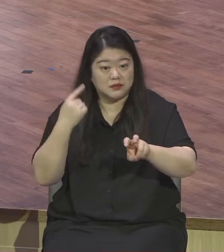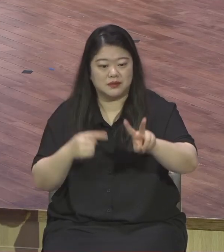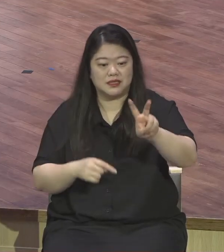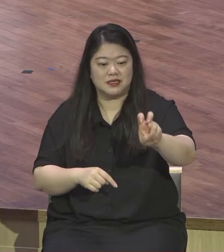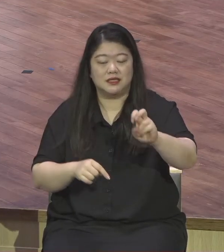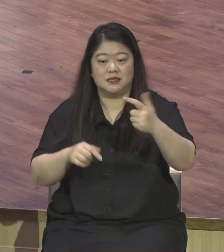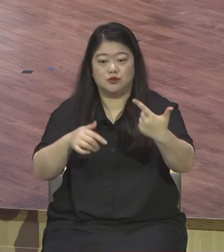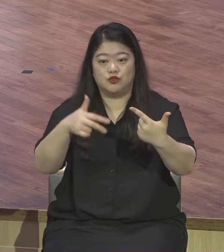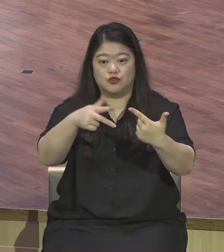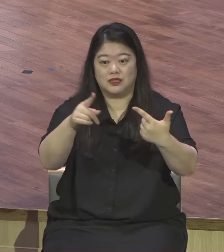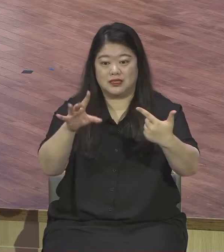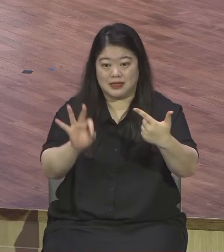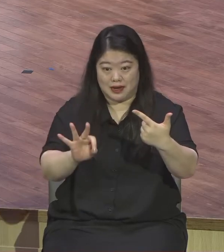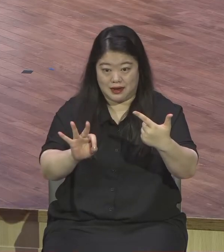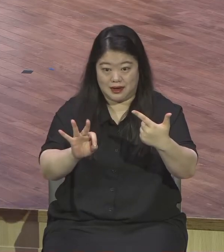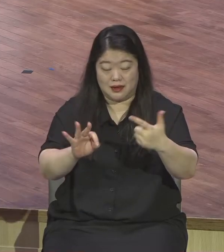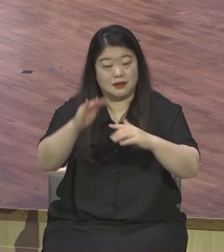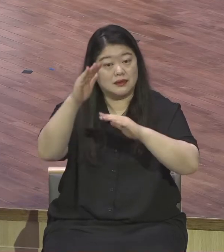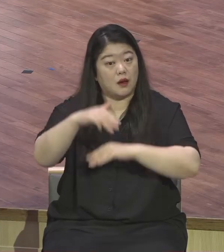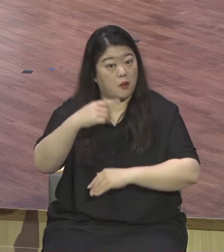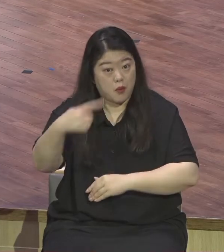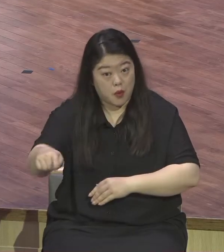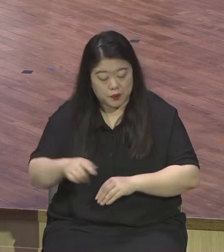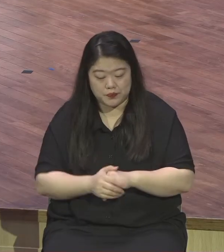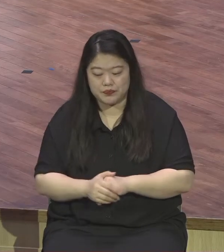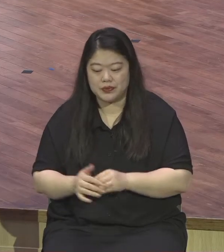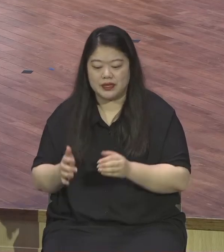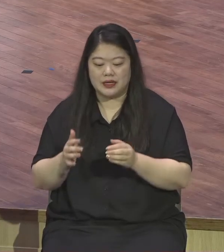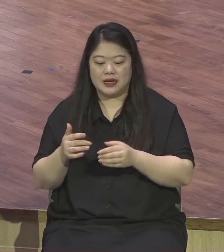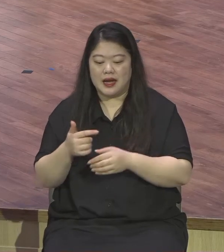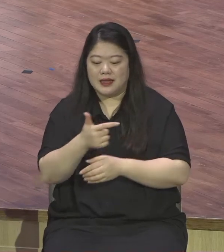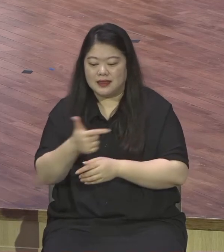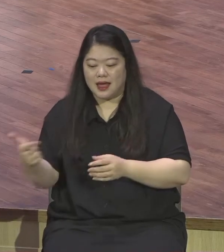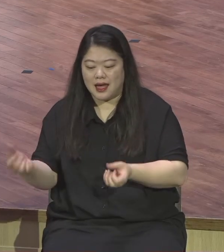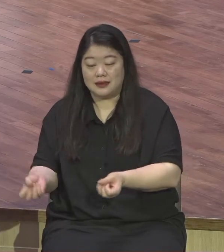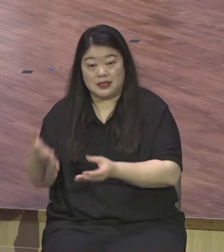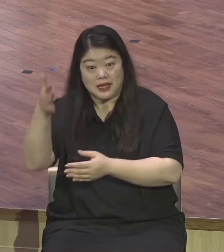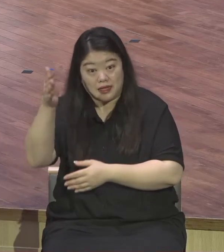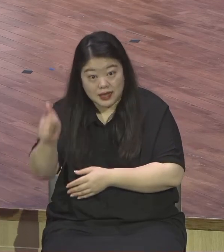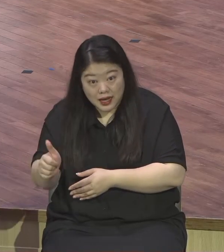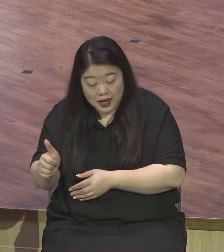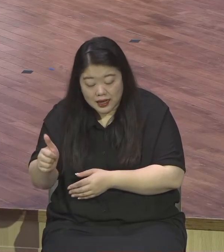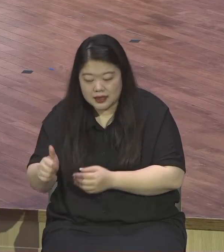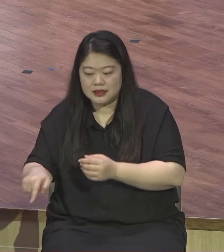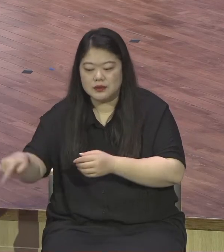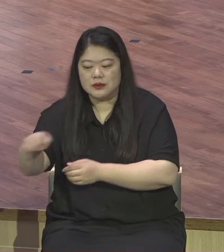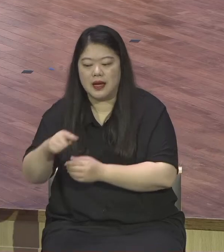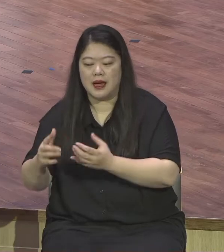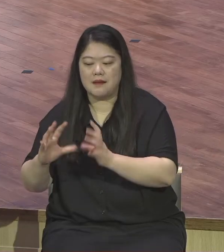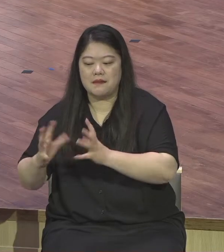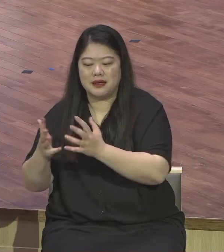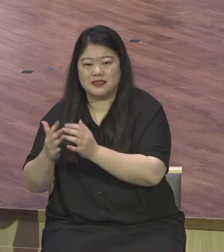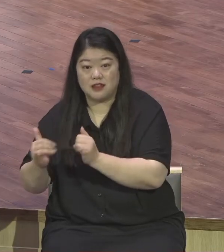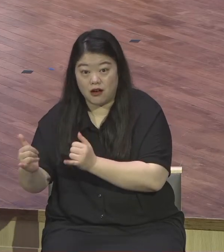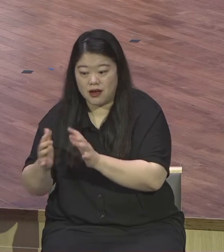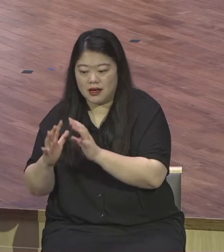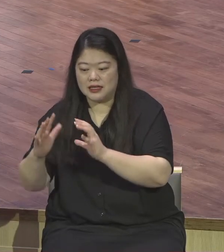백성의 장로들이 지금 예수님을 순계로 어떻게 하든지 잡아가지고 죽이로는